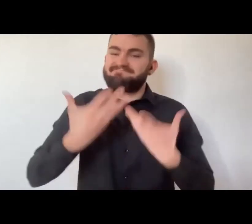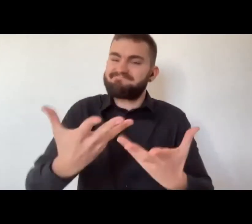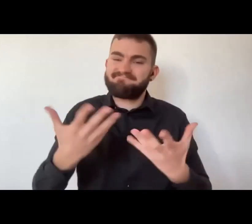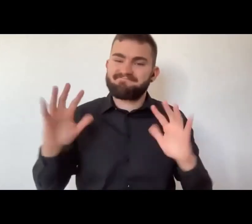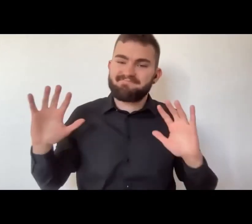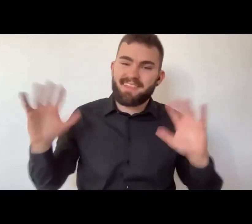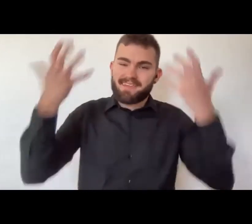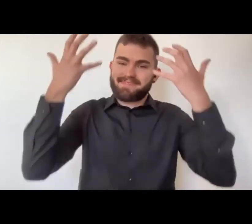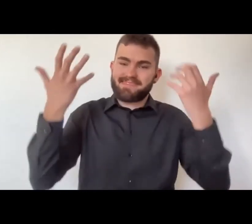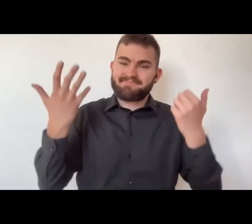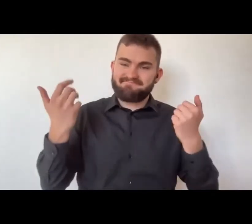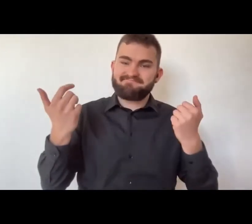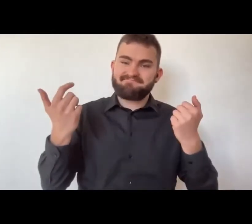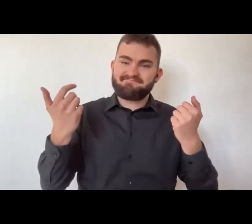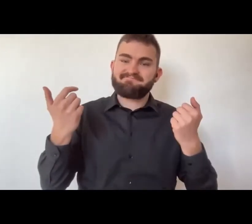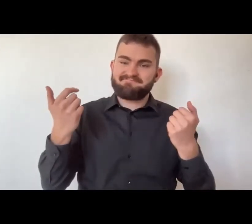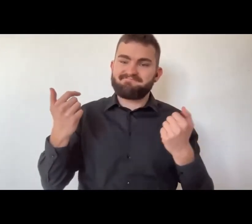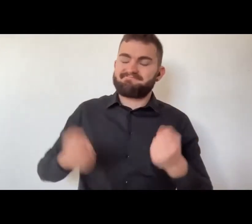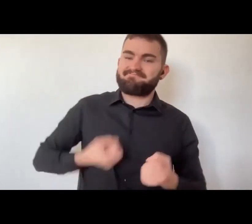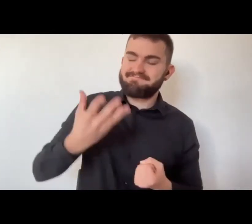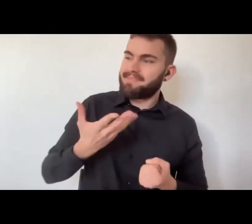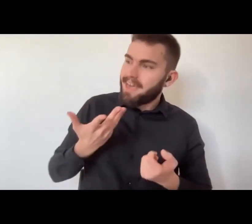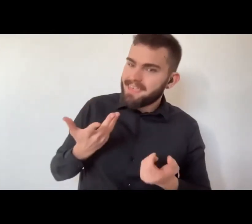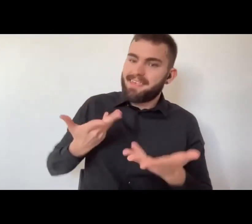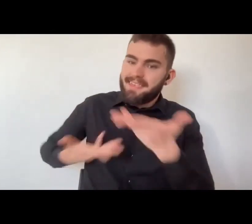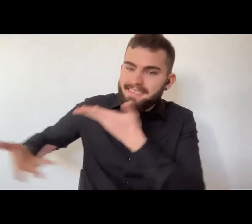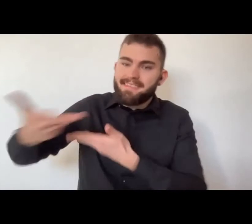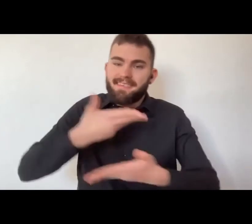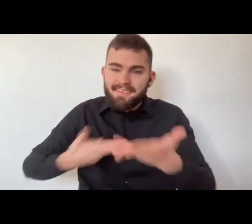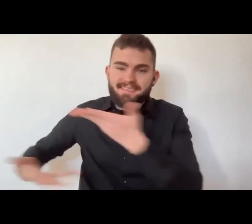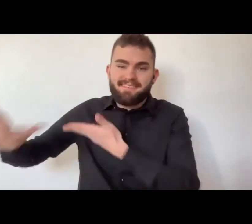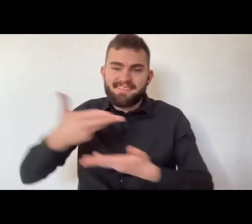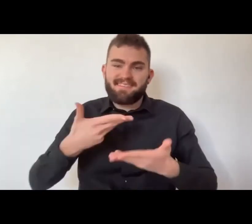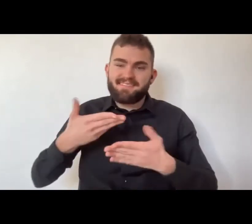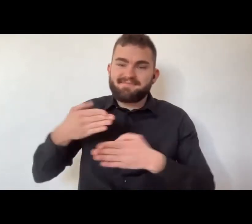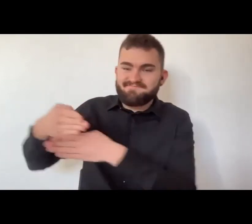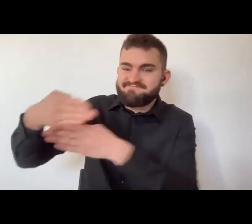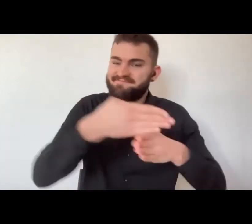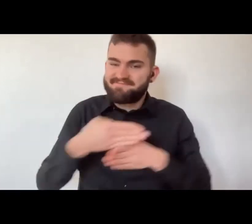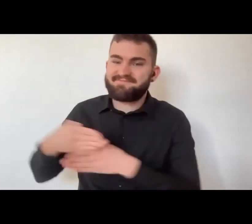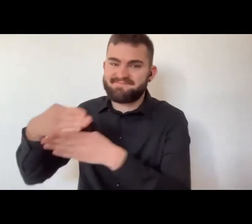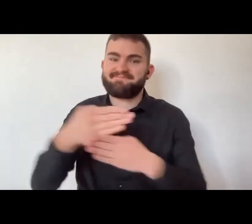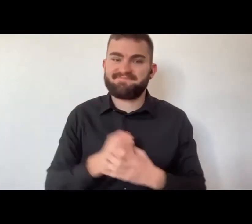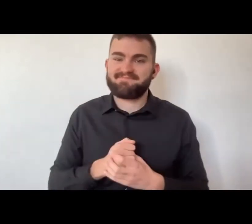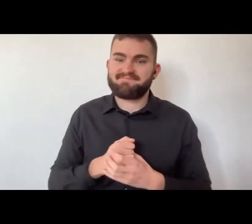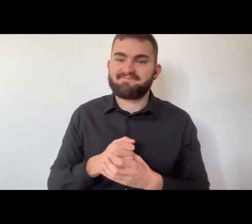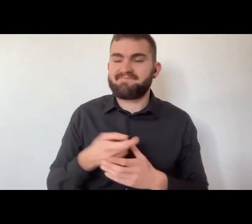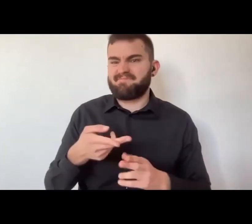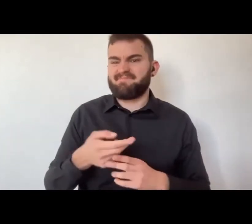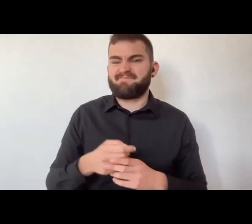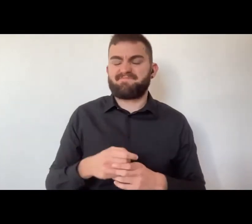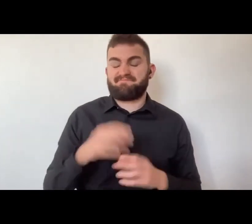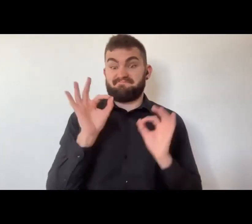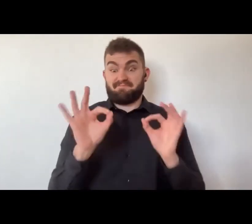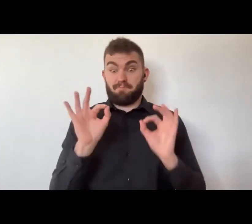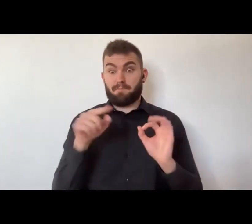convivevamo insieme e all'improvviso c'era uno che decideva di esprimere qualcosa in arte e c'era uno scambio, c'era una